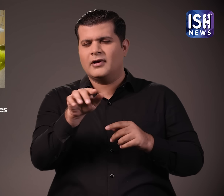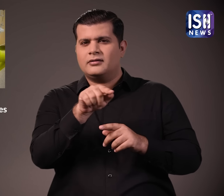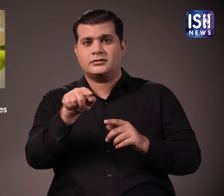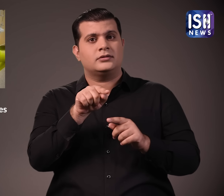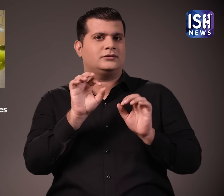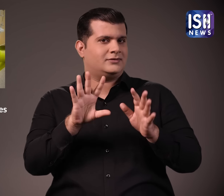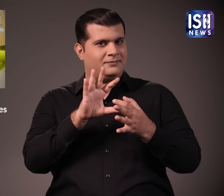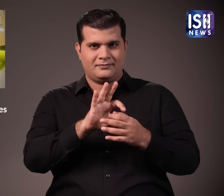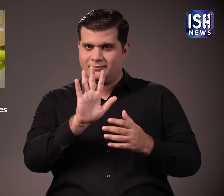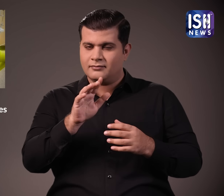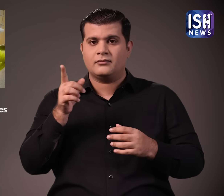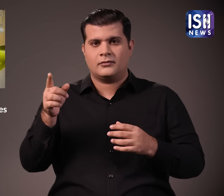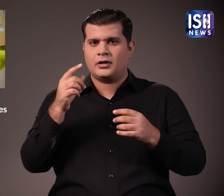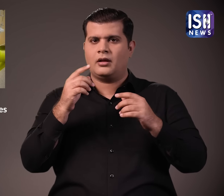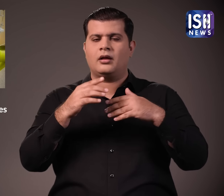पर अपनी एक तस्वीर साजा की